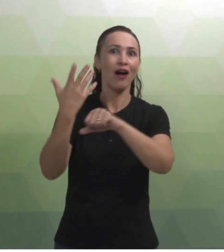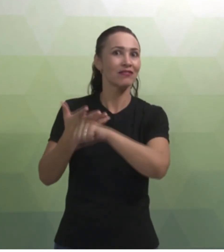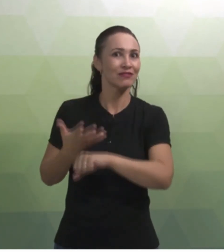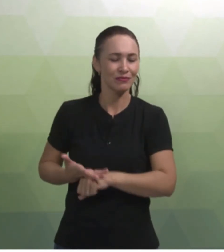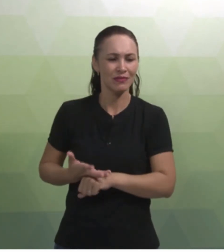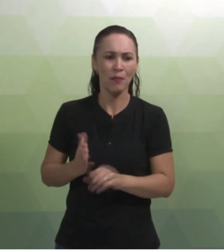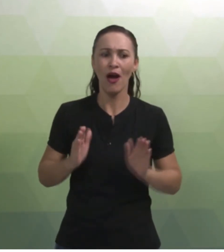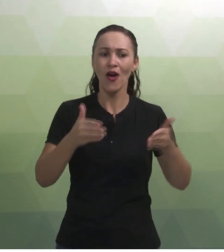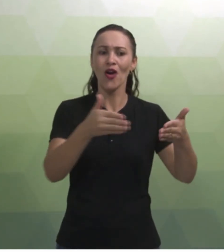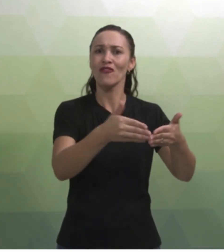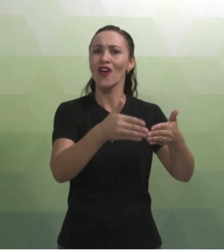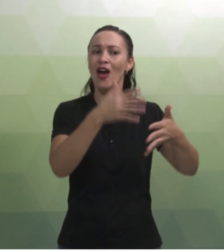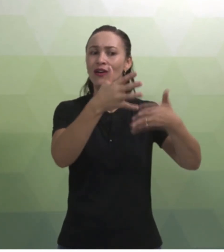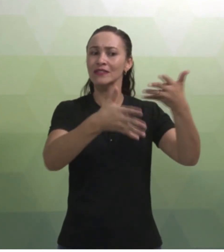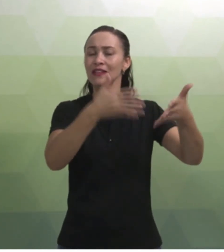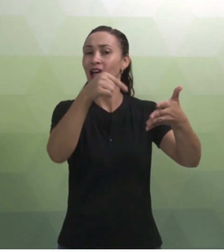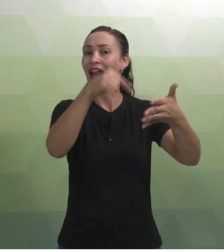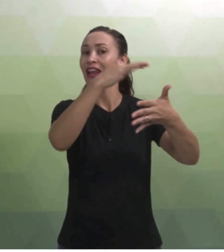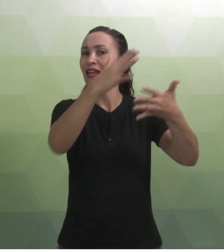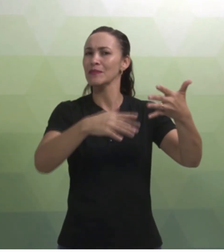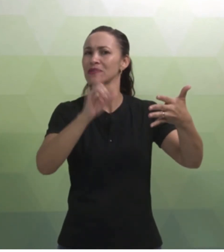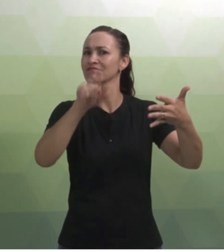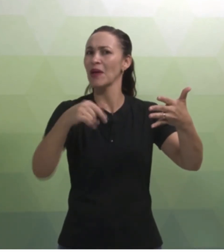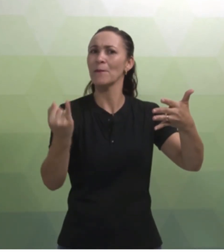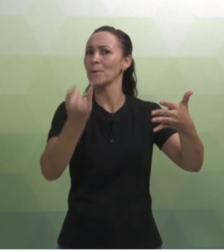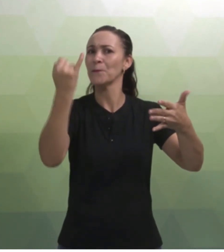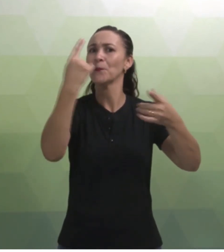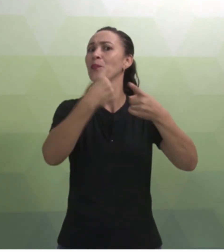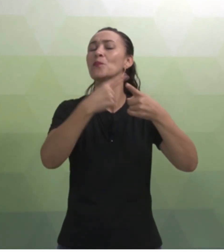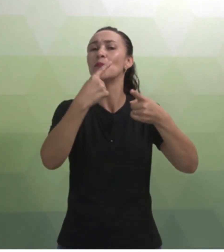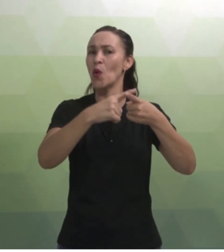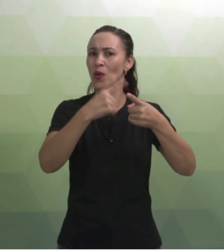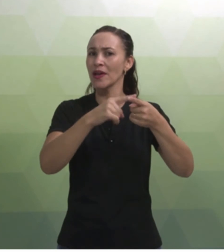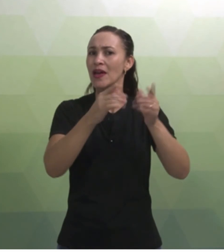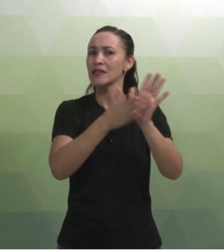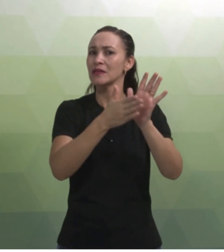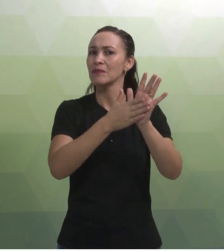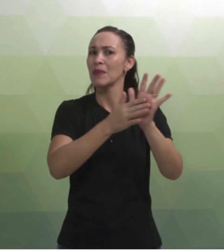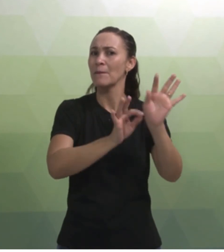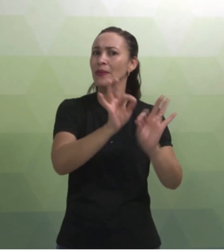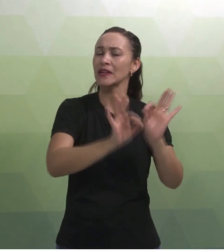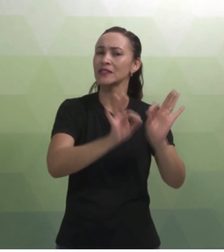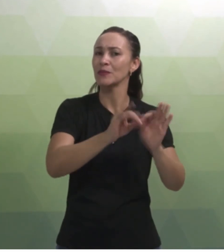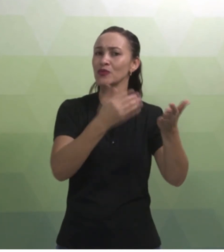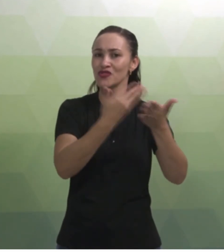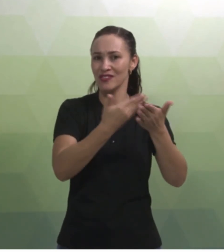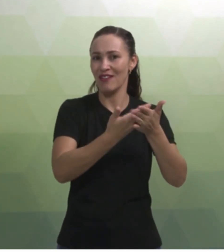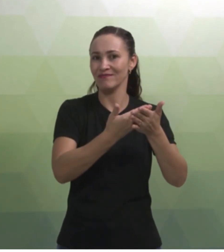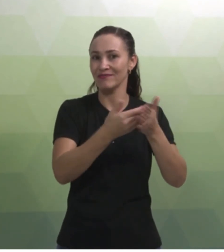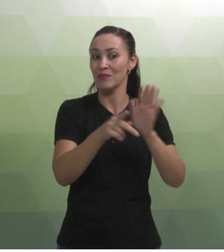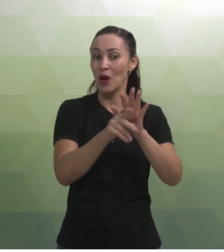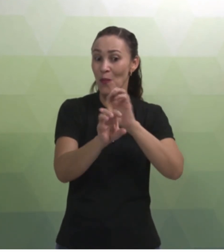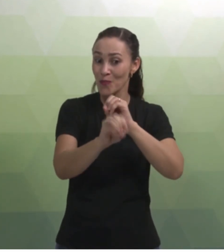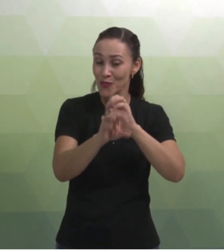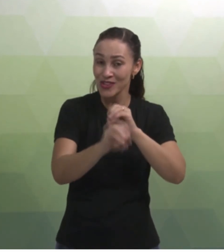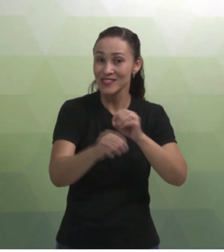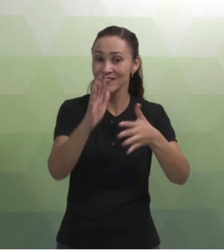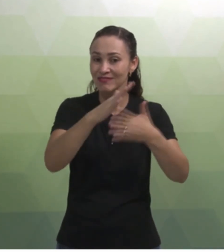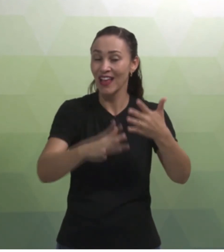conteúdos. Mas e na Libras, por que é importante? Qual o objetivo desse plano para que o ensino da Libras realmente se